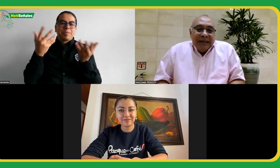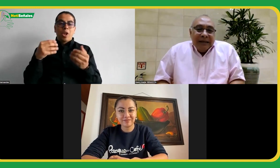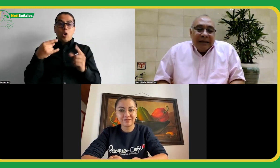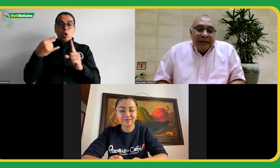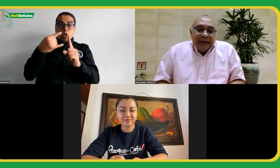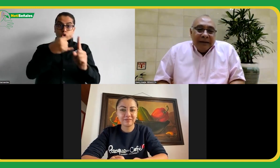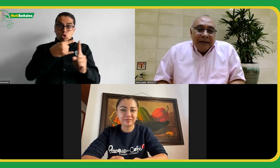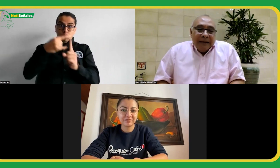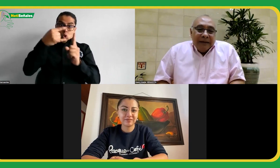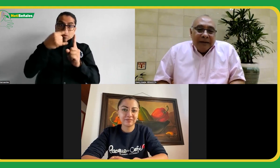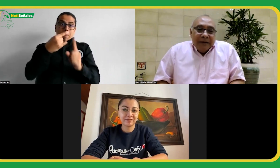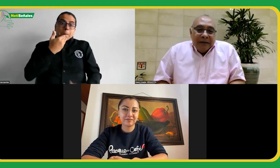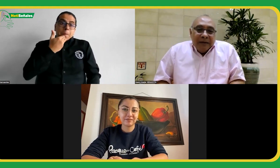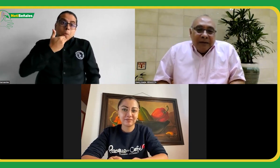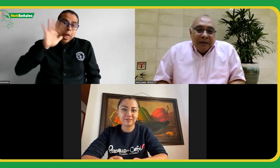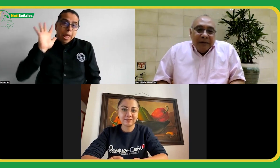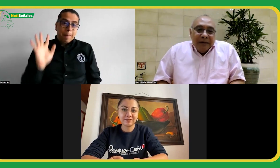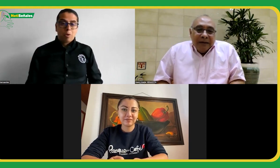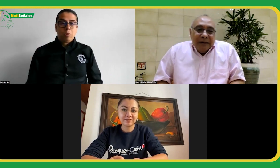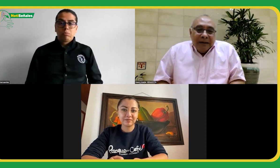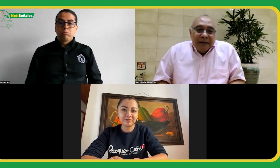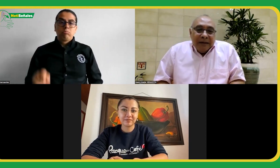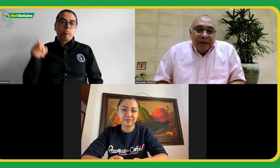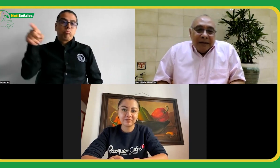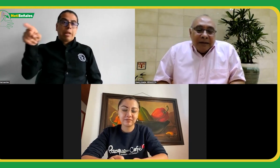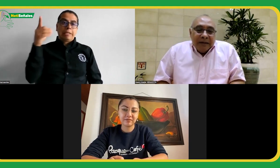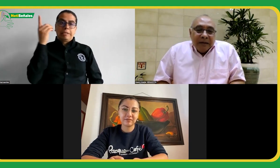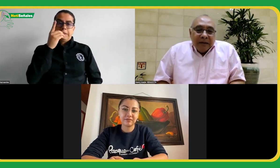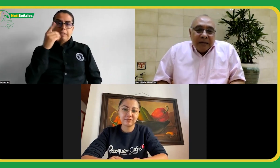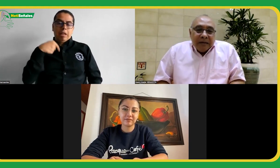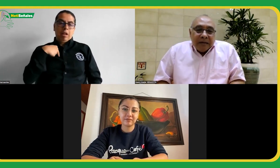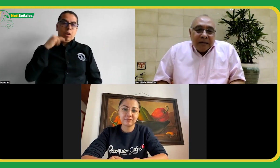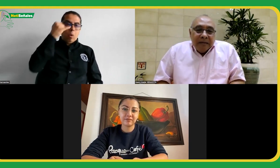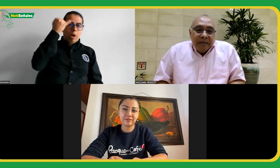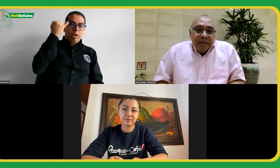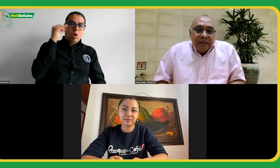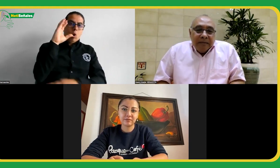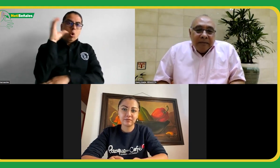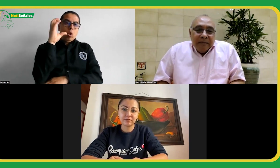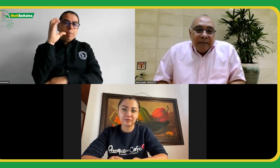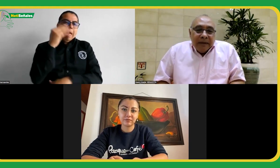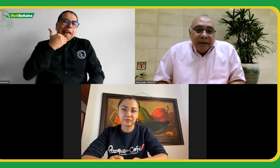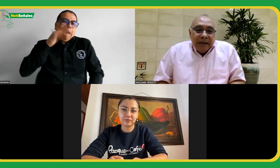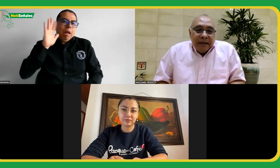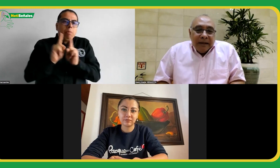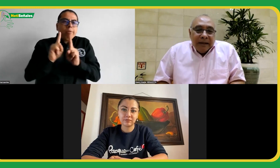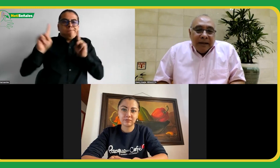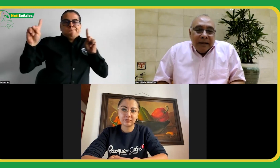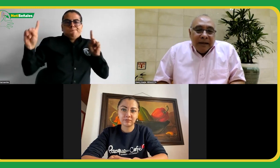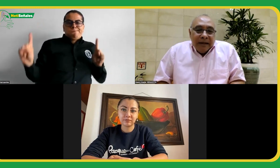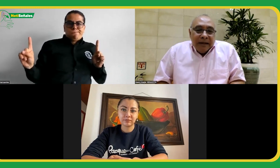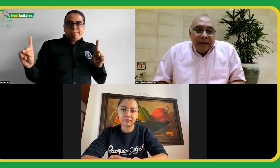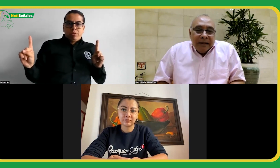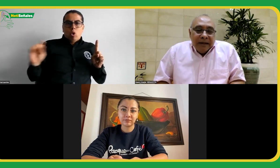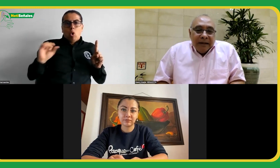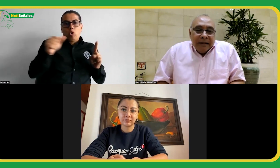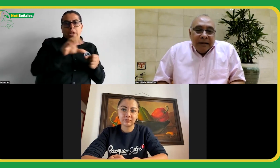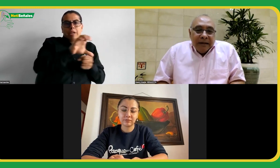Otro aprendizaje fue que en ese momento, si Cinda y Joaquín, en representación de